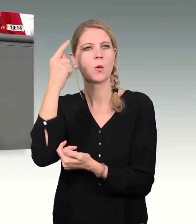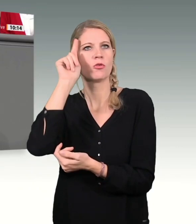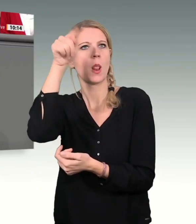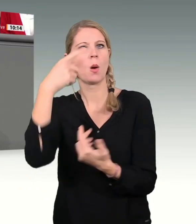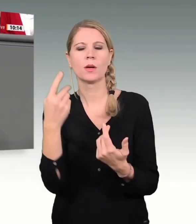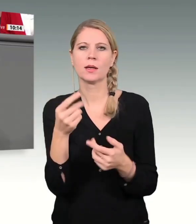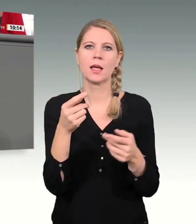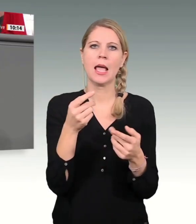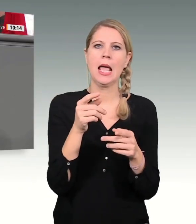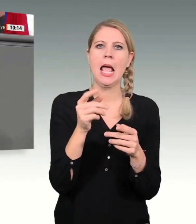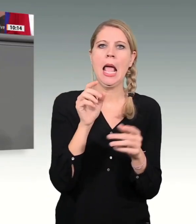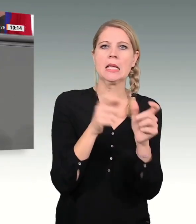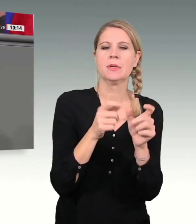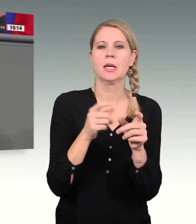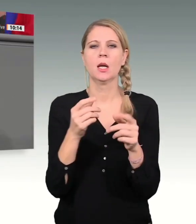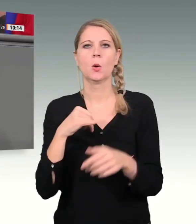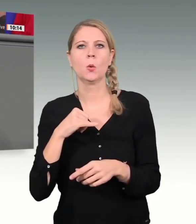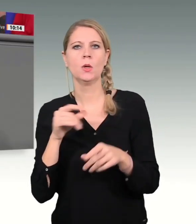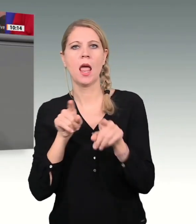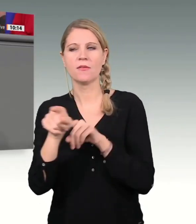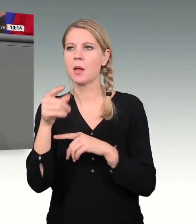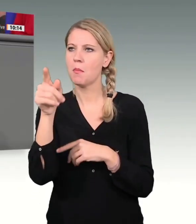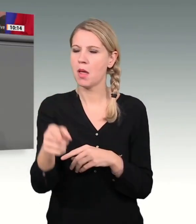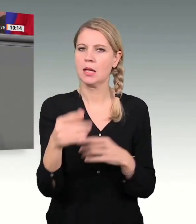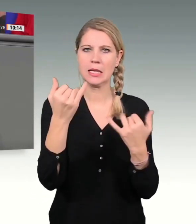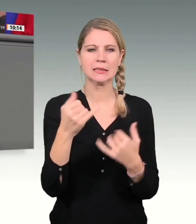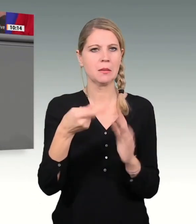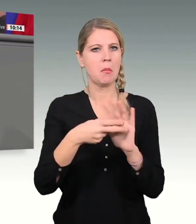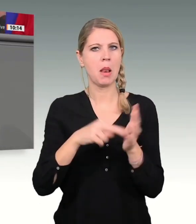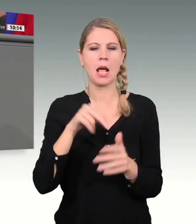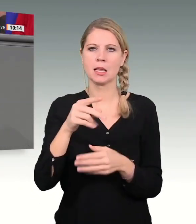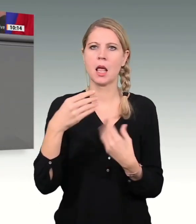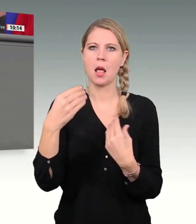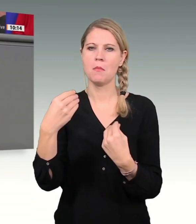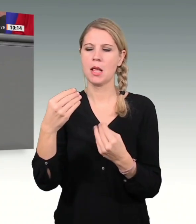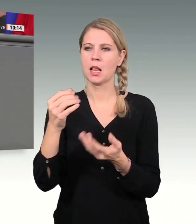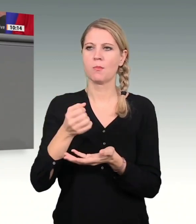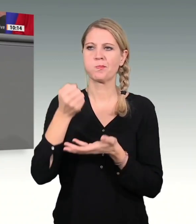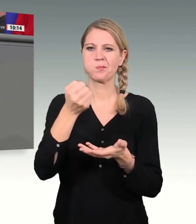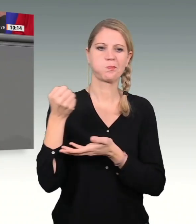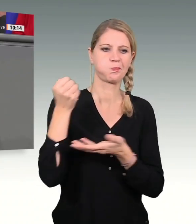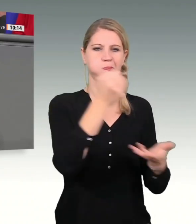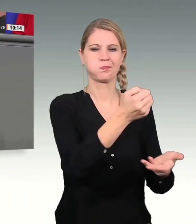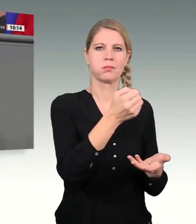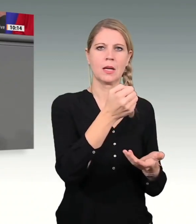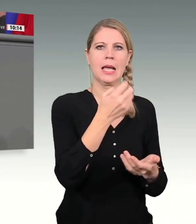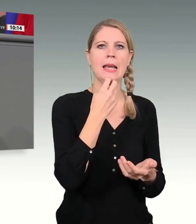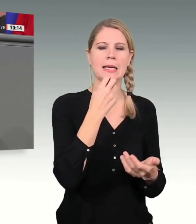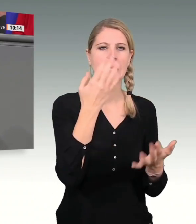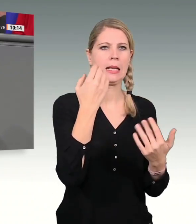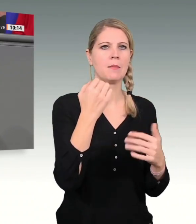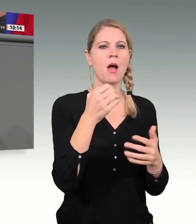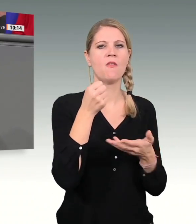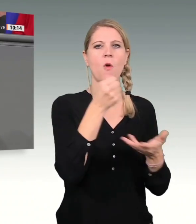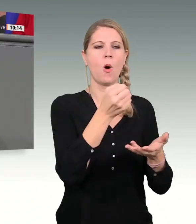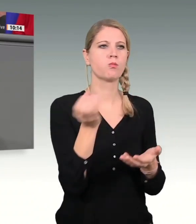Grüne und FDP plant nun stattdessen, diese Mittel dem sogenannten Energie und Klimafonds gutzuschreiben. Man kann sich durchaus fragen,